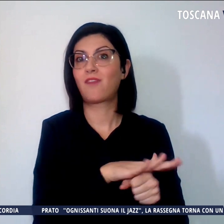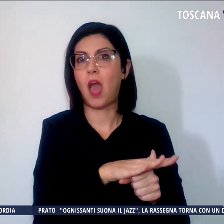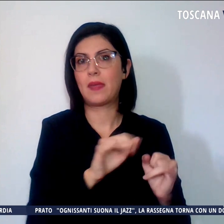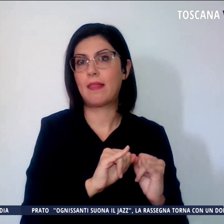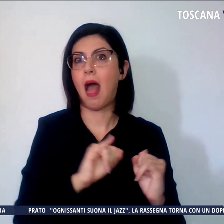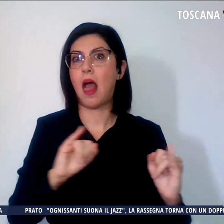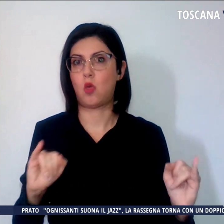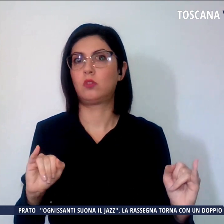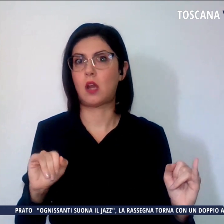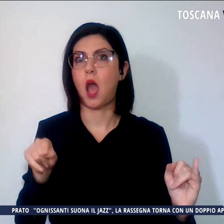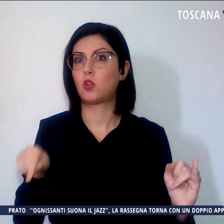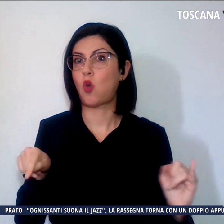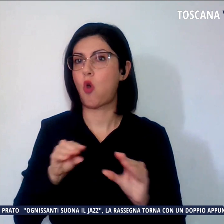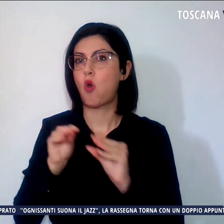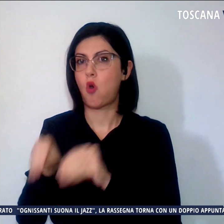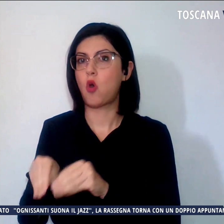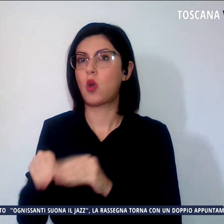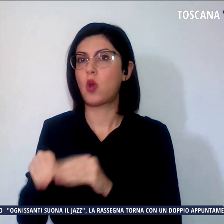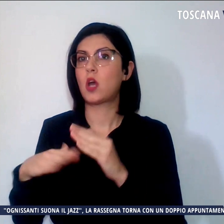in una struttura protetta.